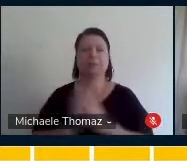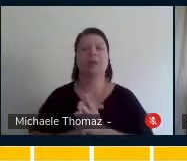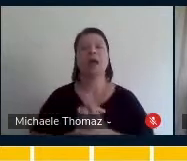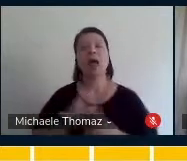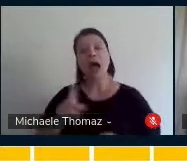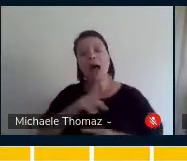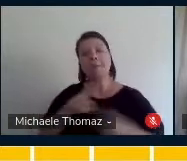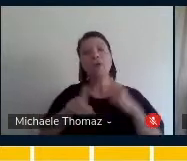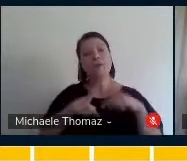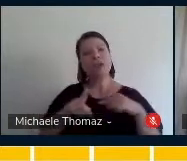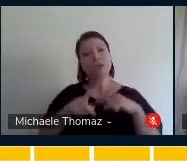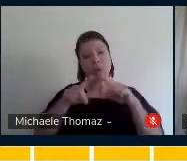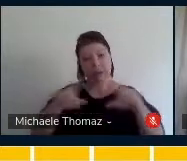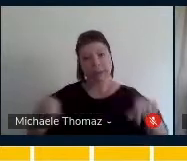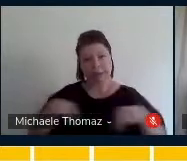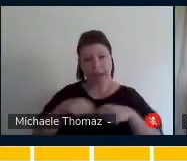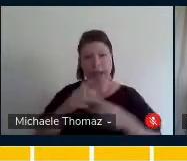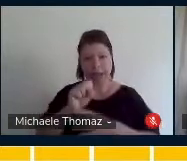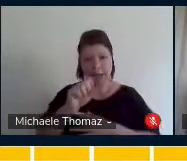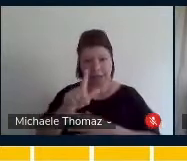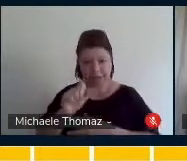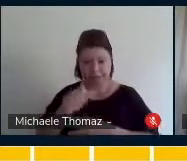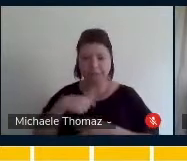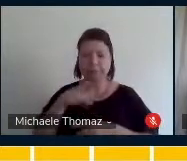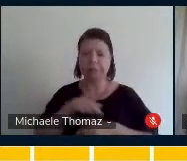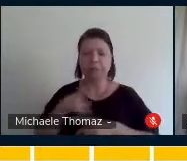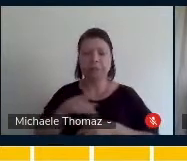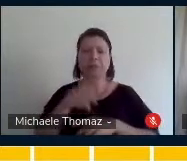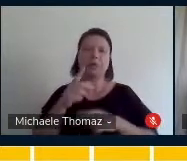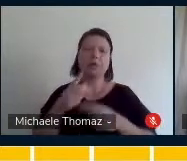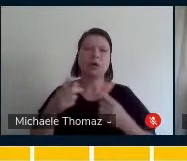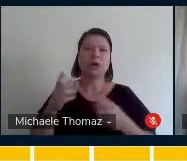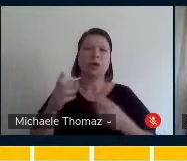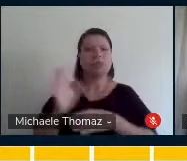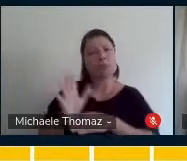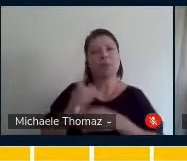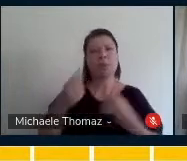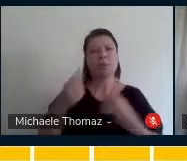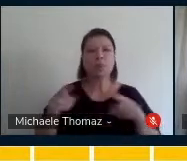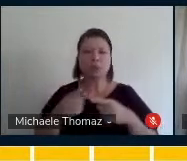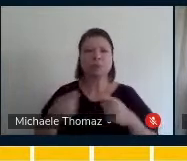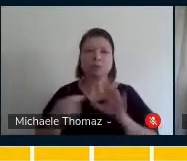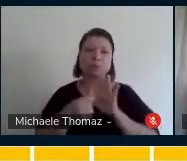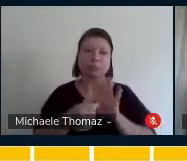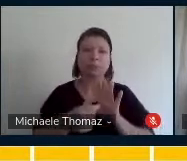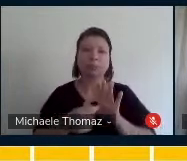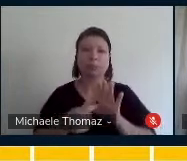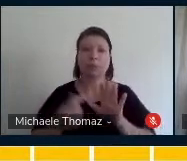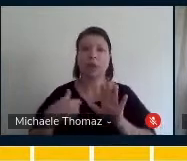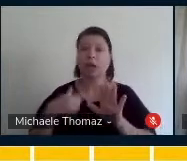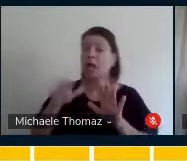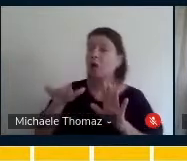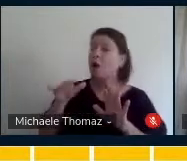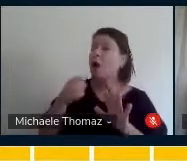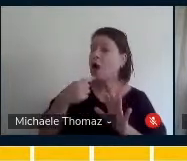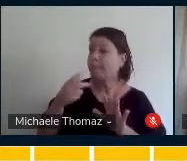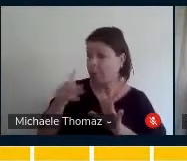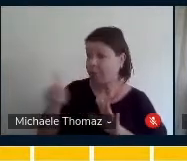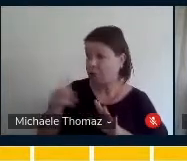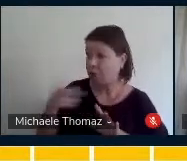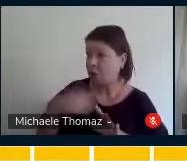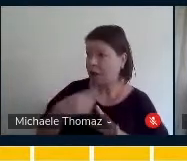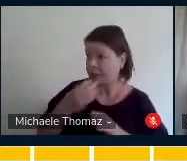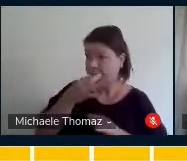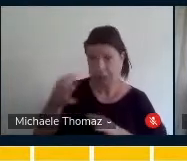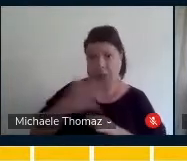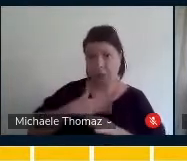ela queria passar uma música e aí eu sugeri, falei, olha, professora, existe essa música, tem só